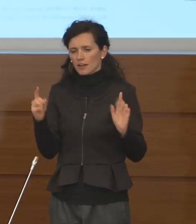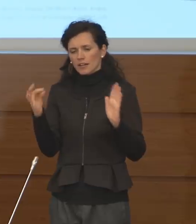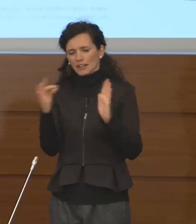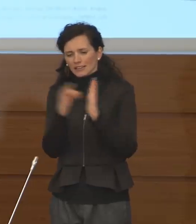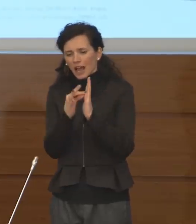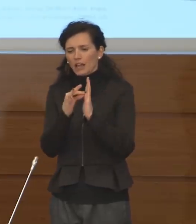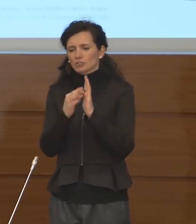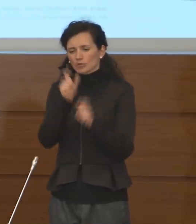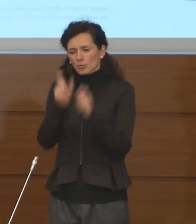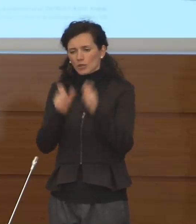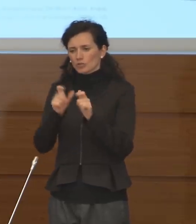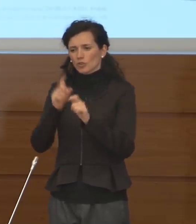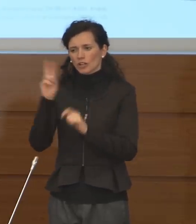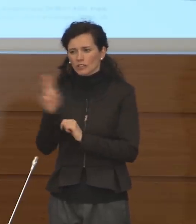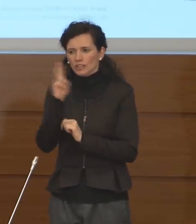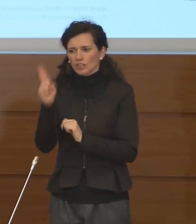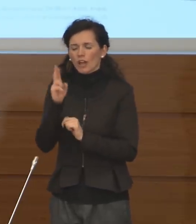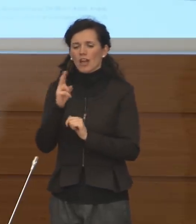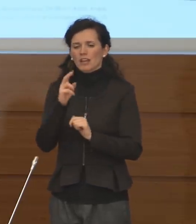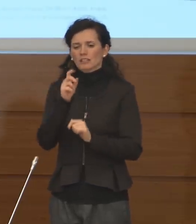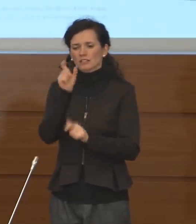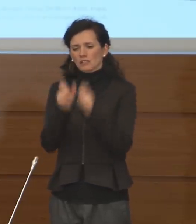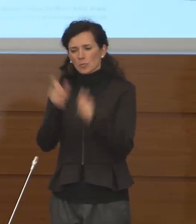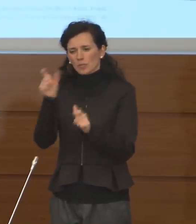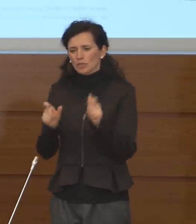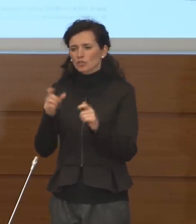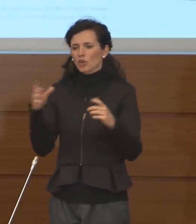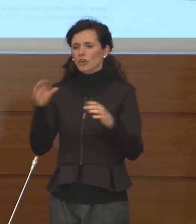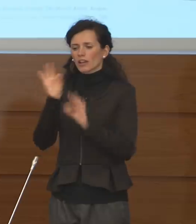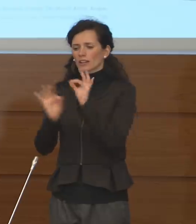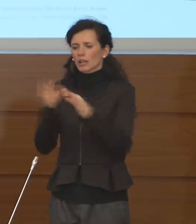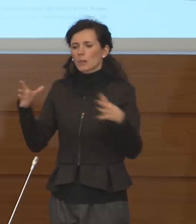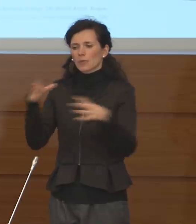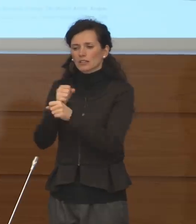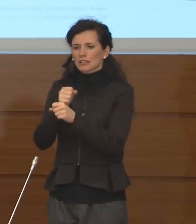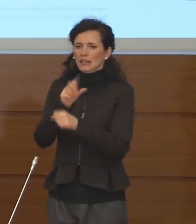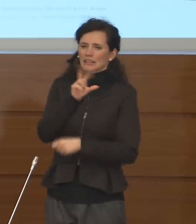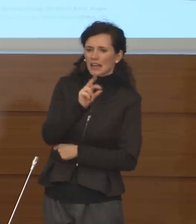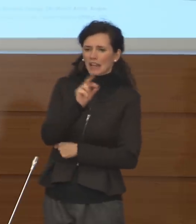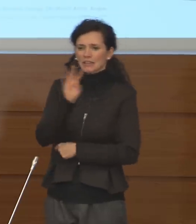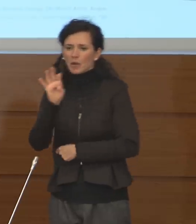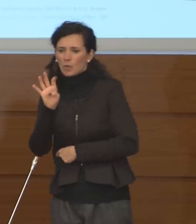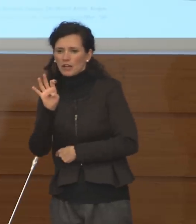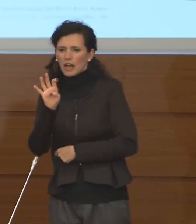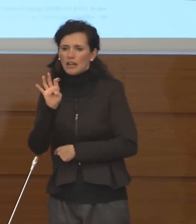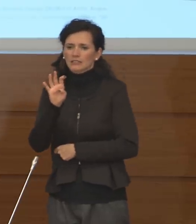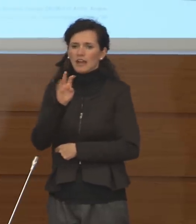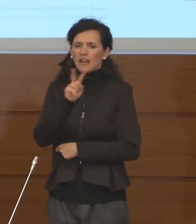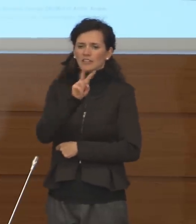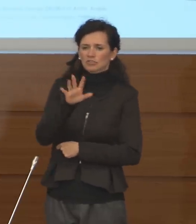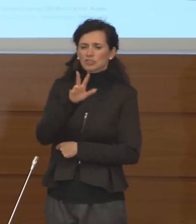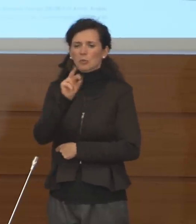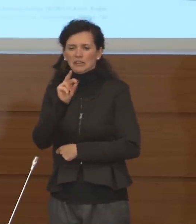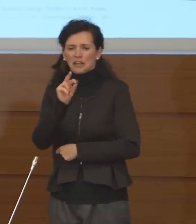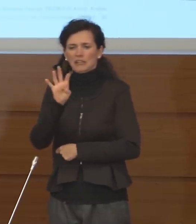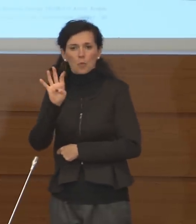decessi e di persone in terapia intensiva è intorno al 30, 40, 25, 30, 40%.